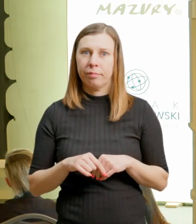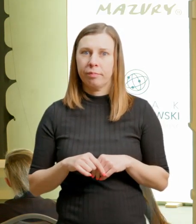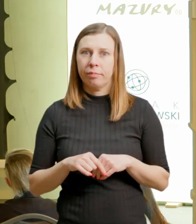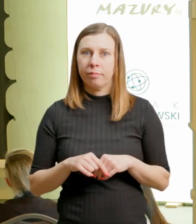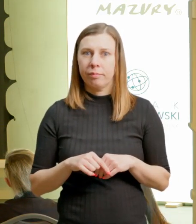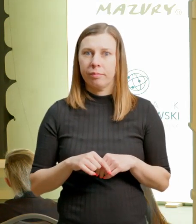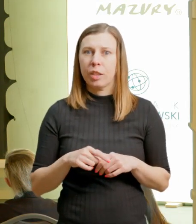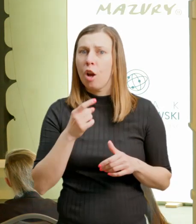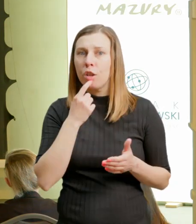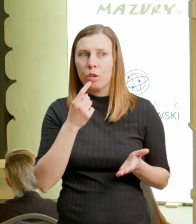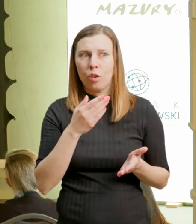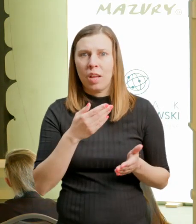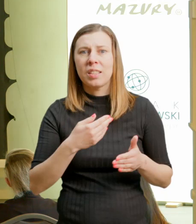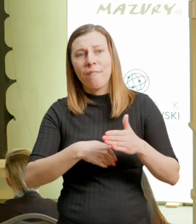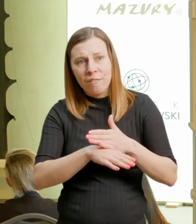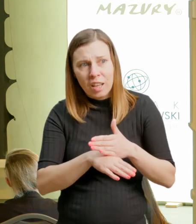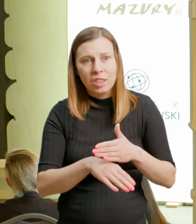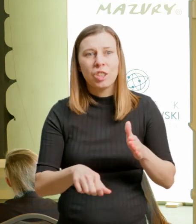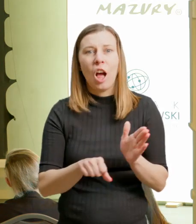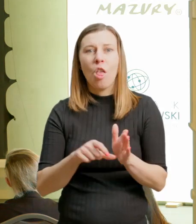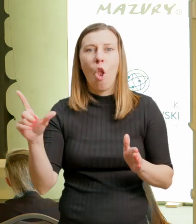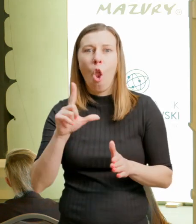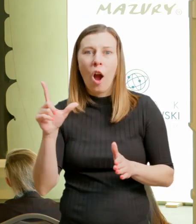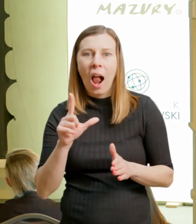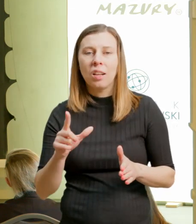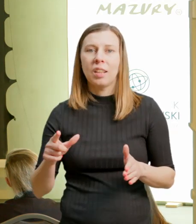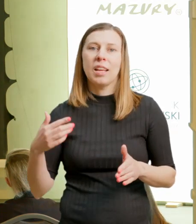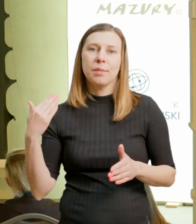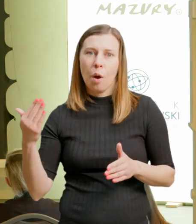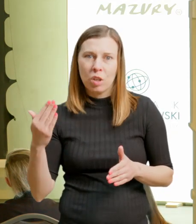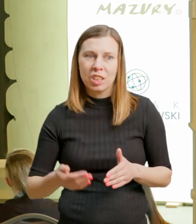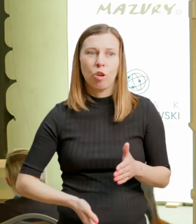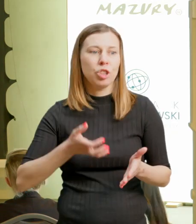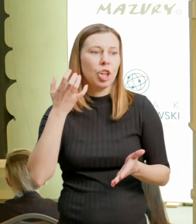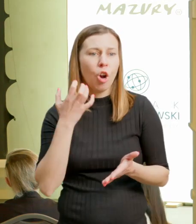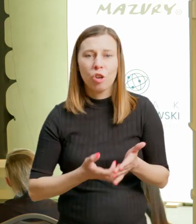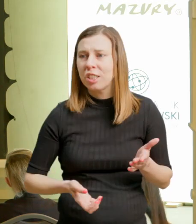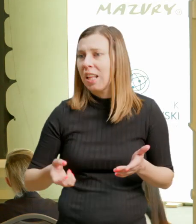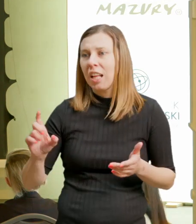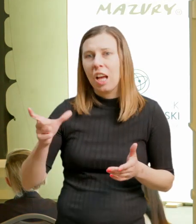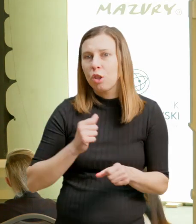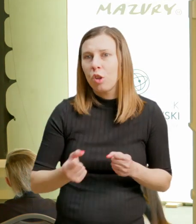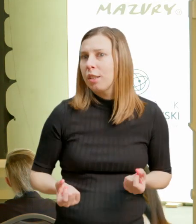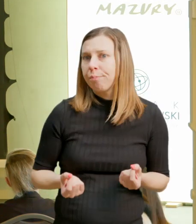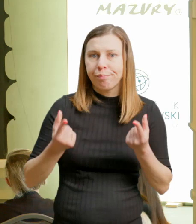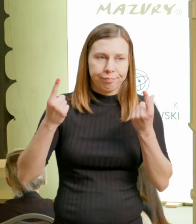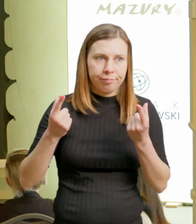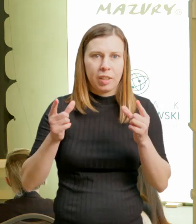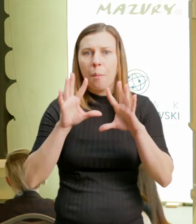tego, co jest unikatowe, poszanowania w końcu tego, co jest dane nam i